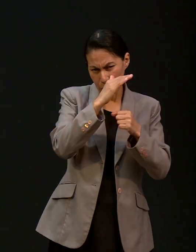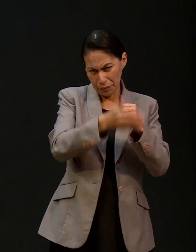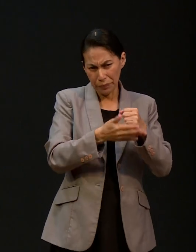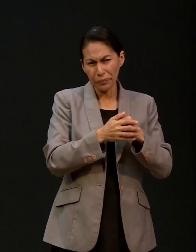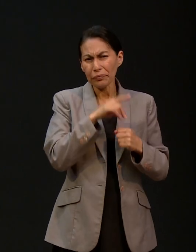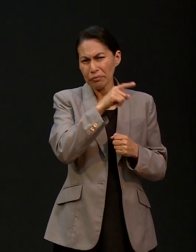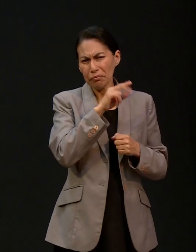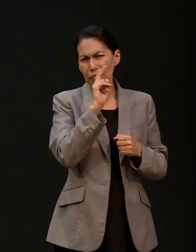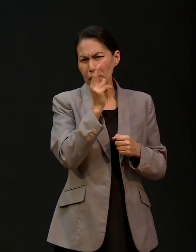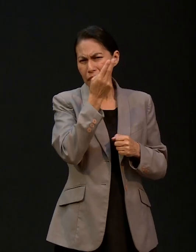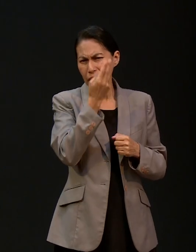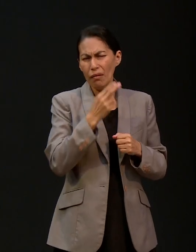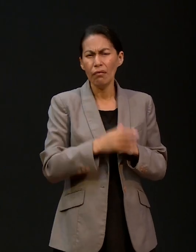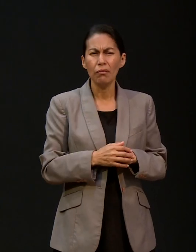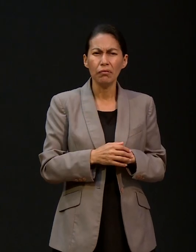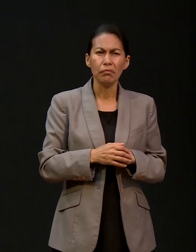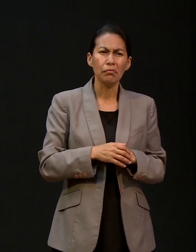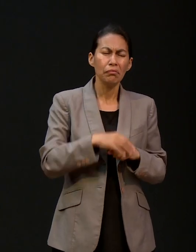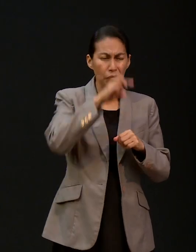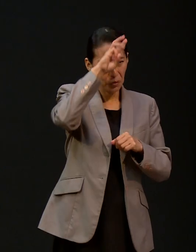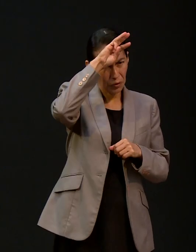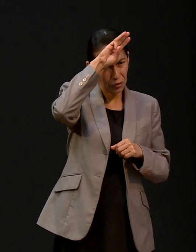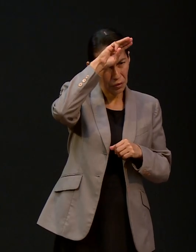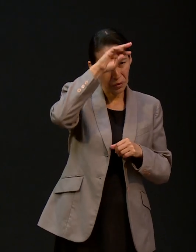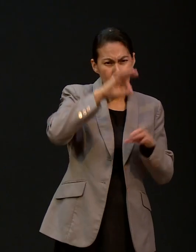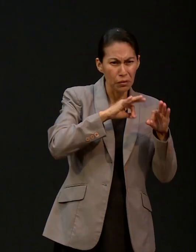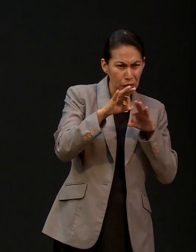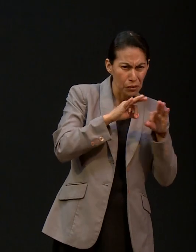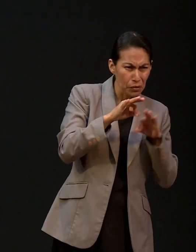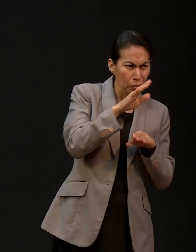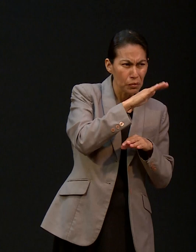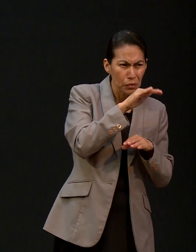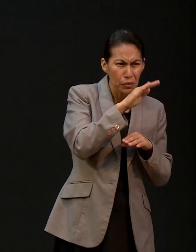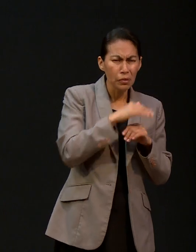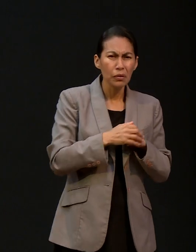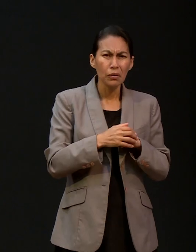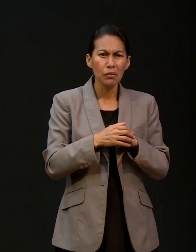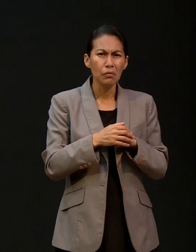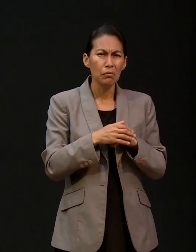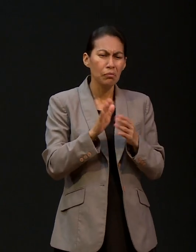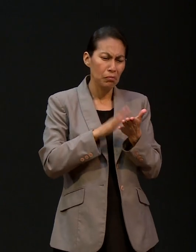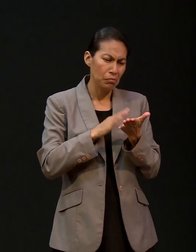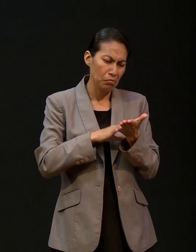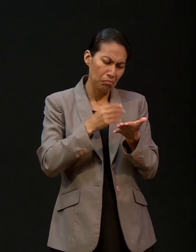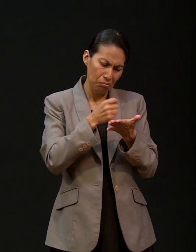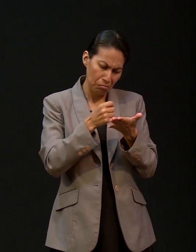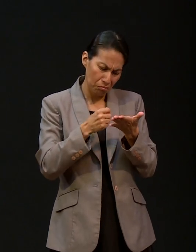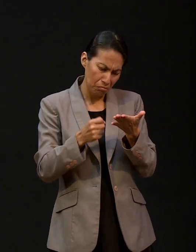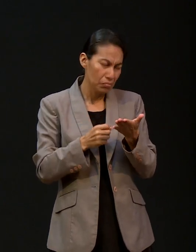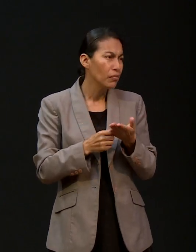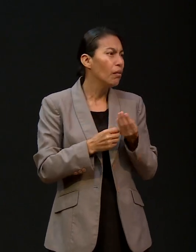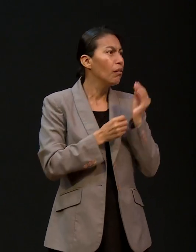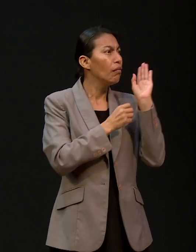de Monterrey, pues, a a buscar trabajo en Monterrey. Entonces, empezamos a entregar currículums por aquí y por allá.